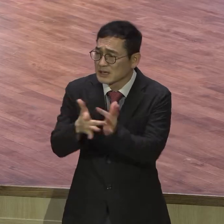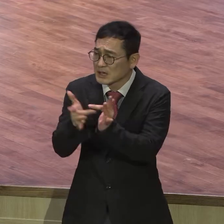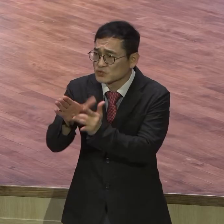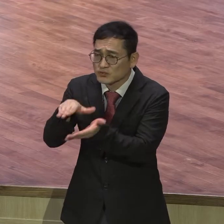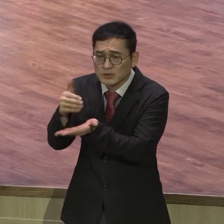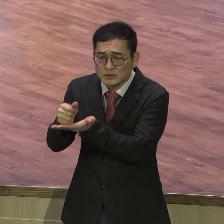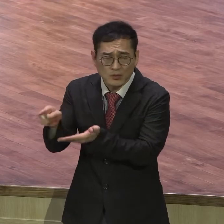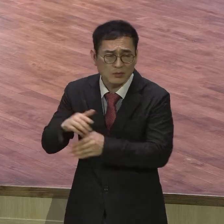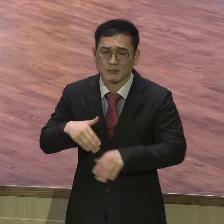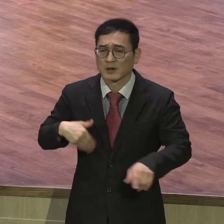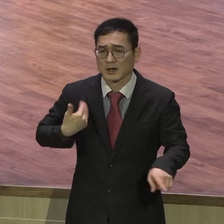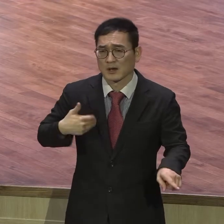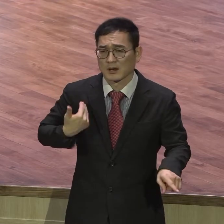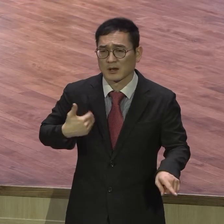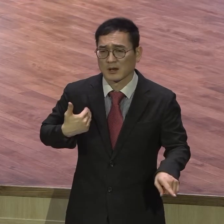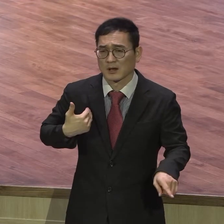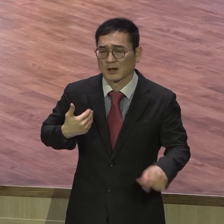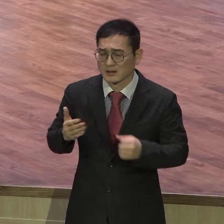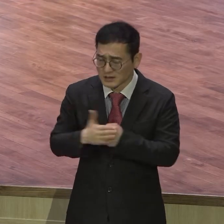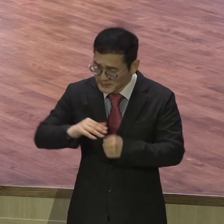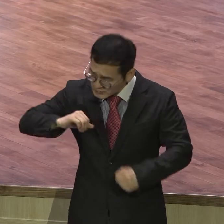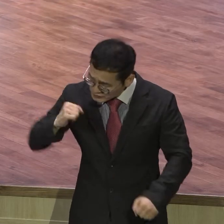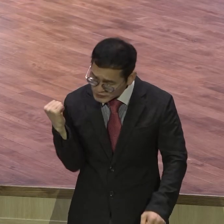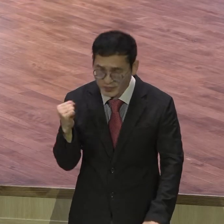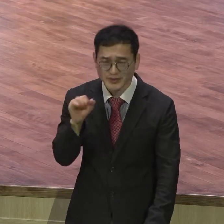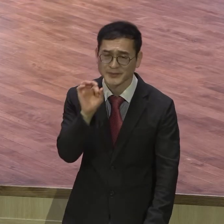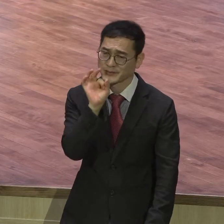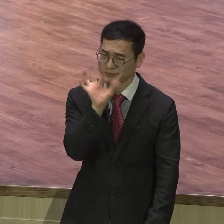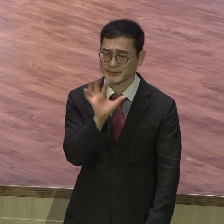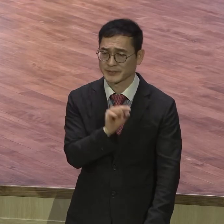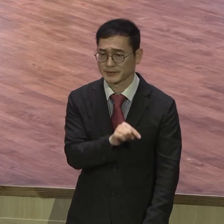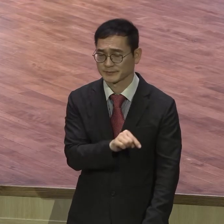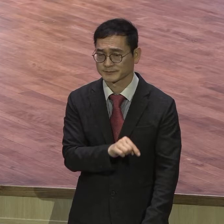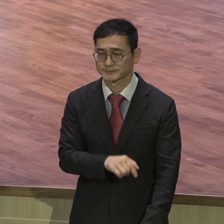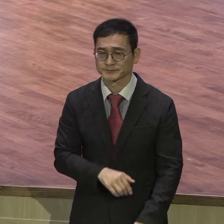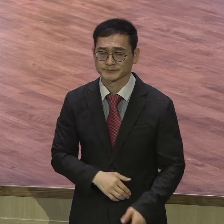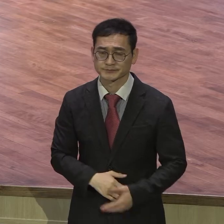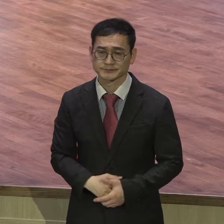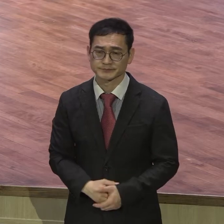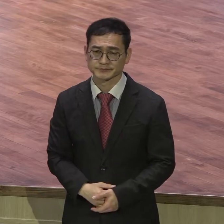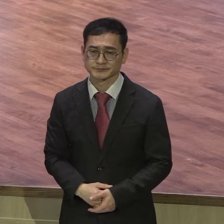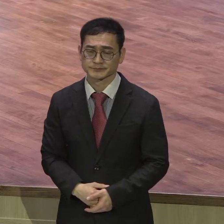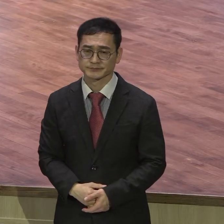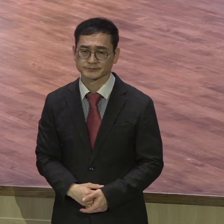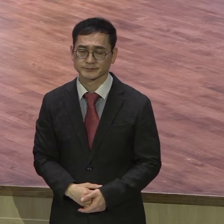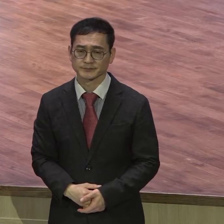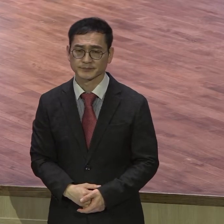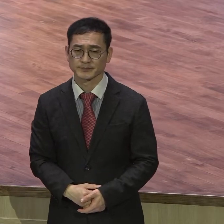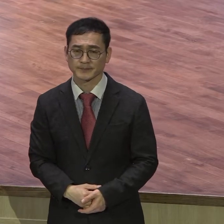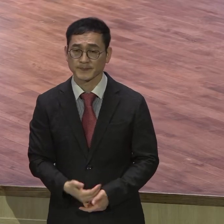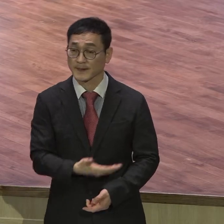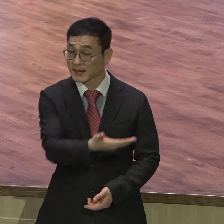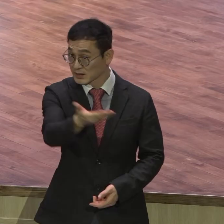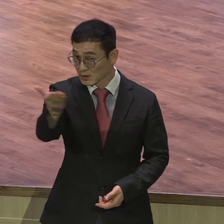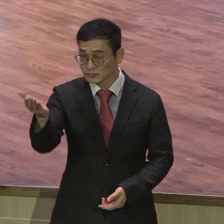하나님을 바로 모른단 말이에요 그러니까 이제부터 우리 성도님들은 훈련이 나오거든